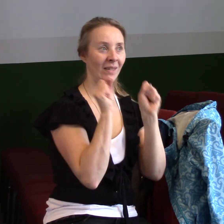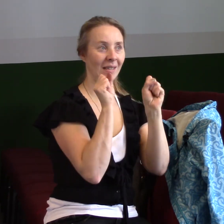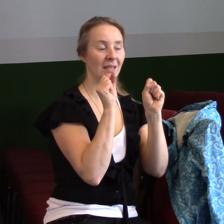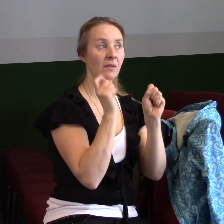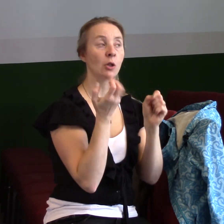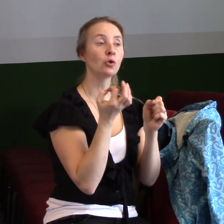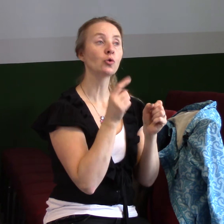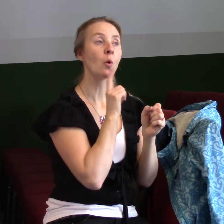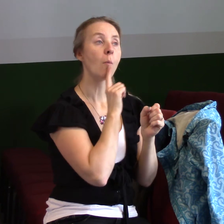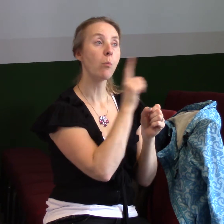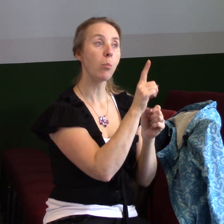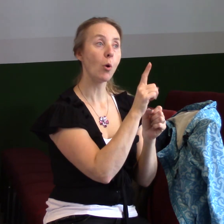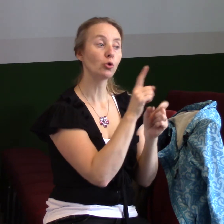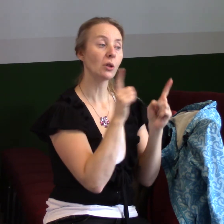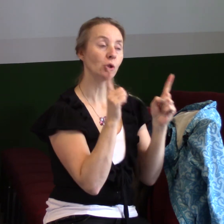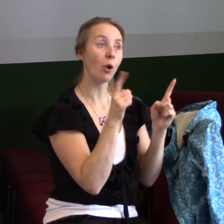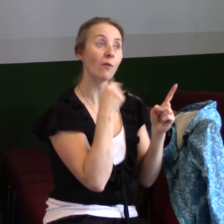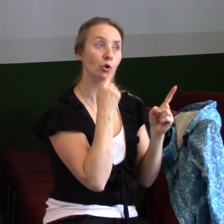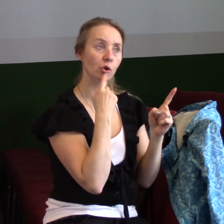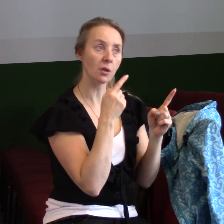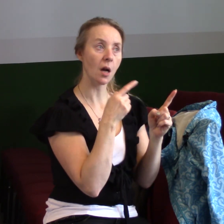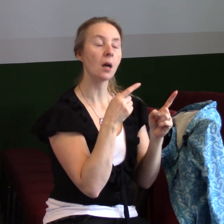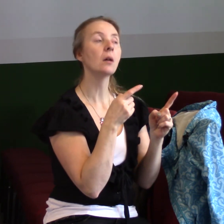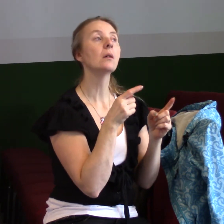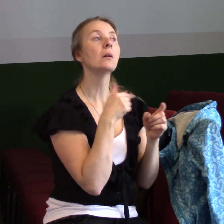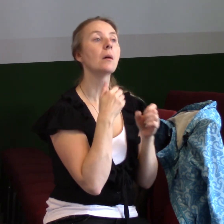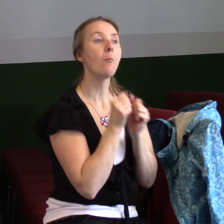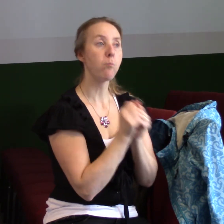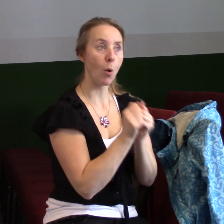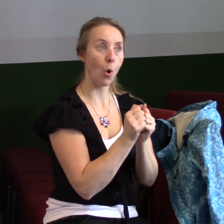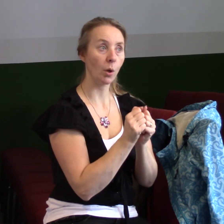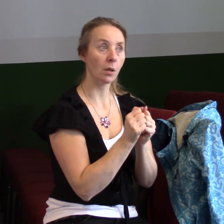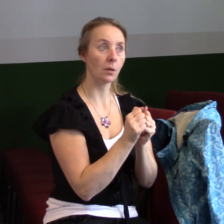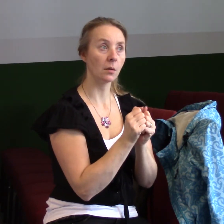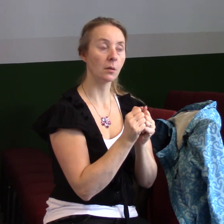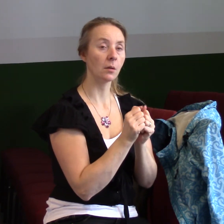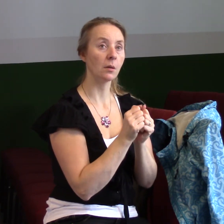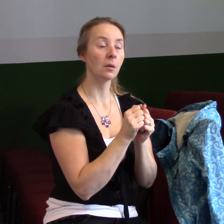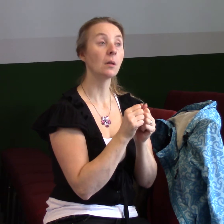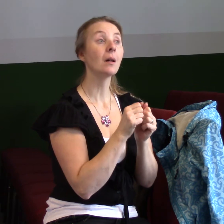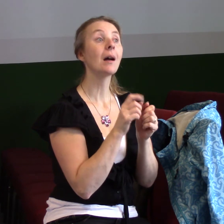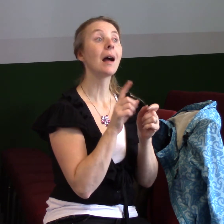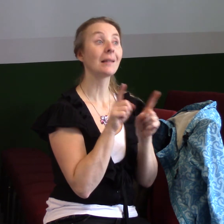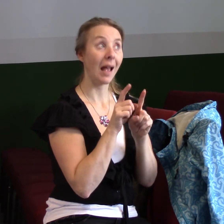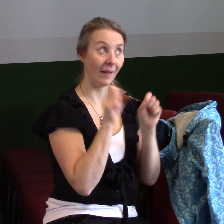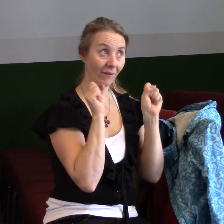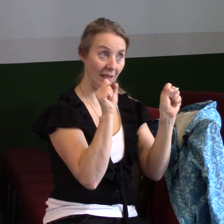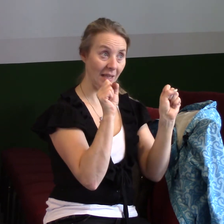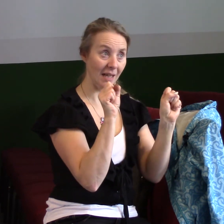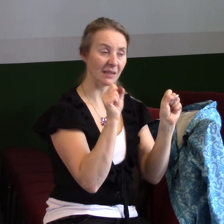co Boží slovo ukazuje, velmi jasně je o tom, že boj kvůli vítězství se týká mě osobně. Božím záměrem není,